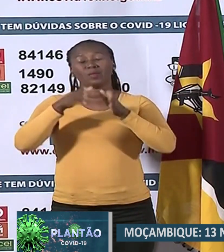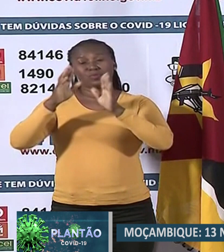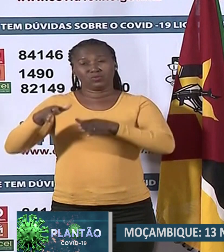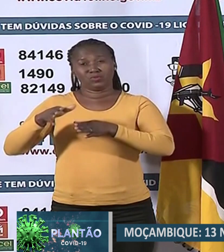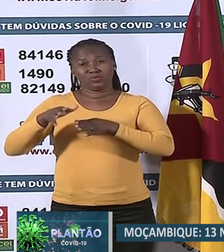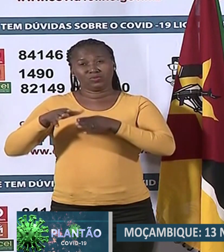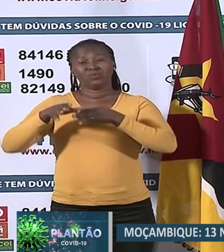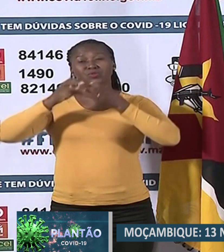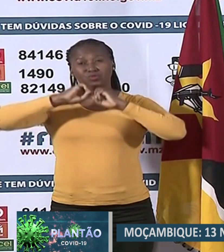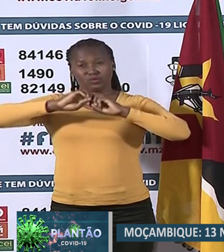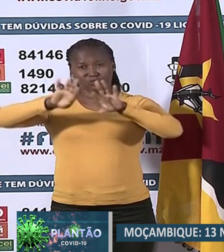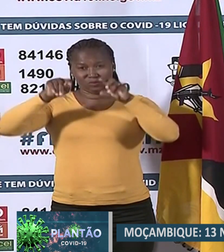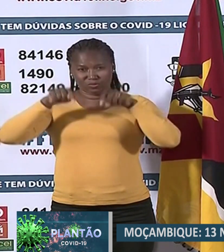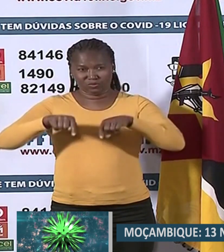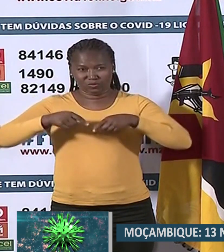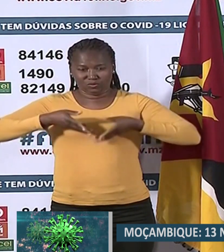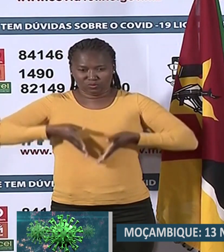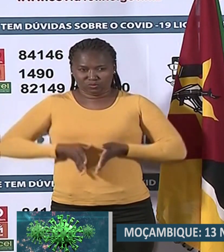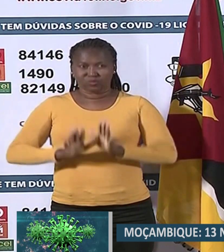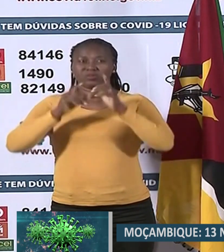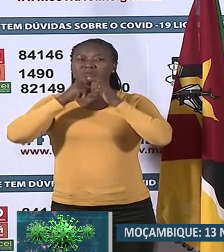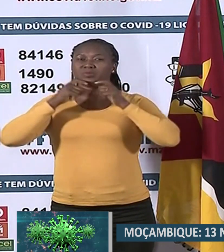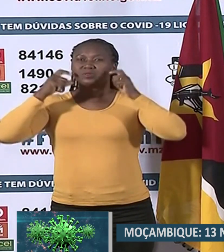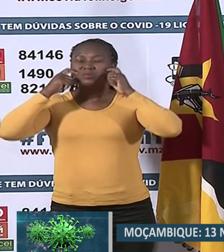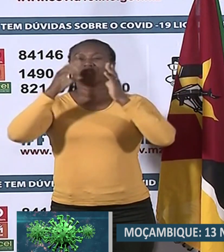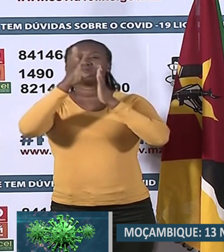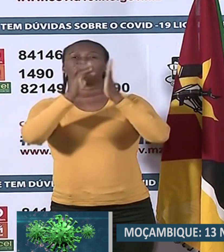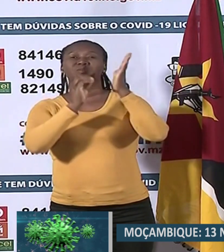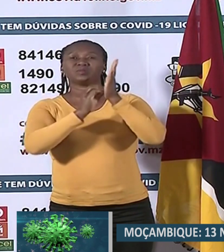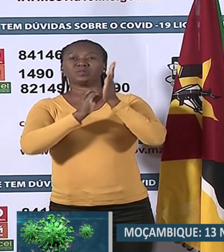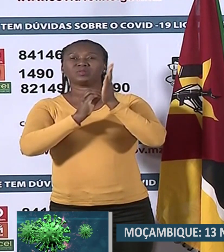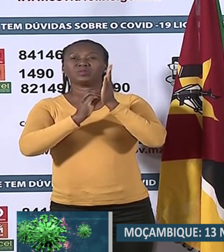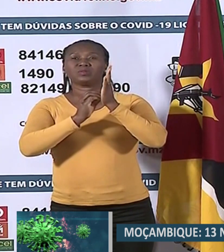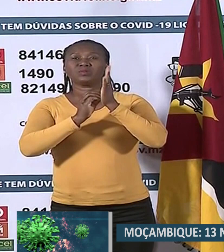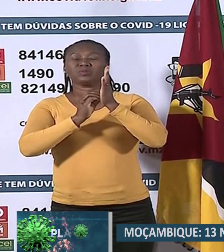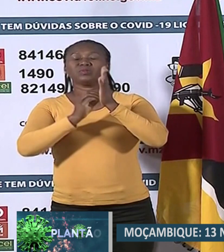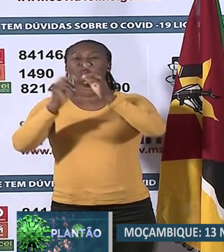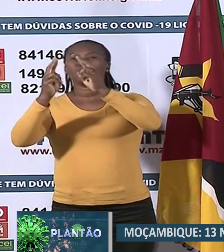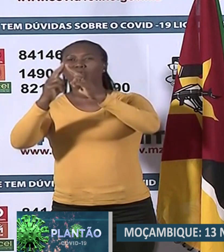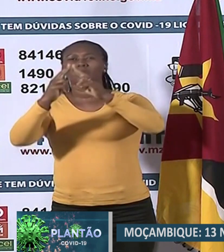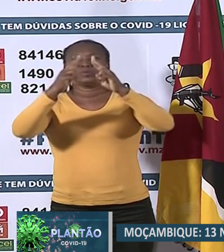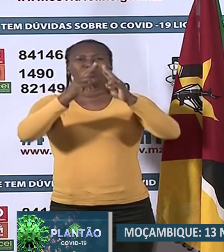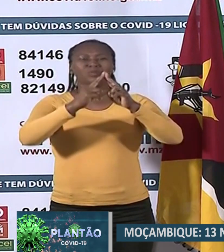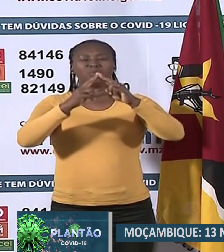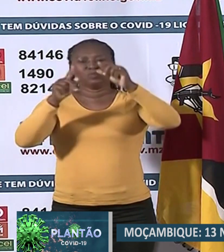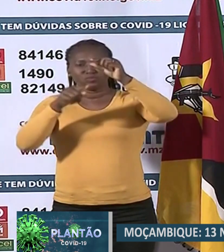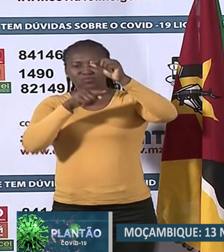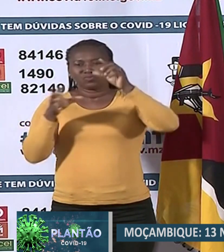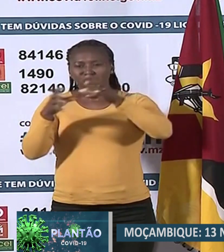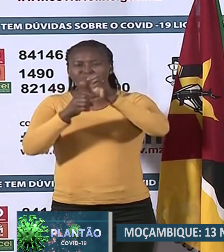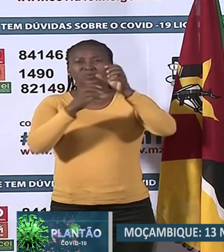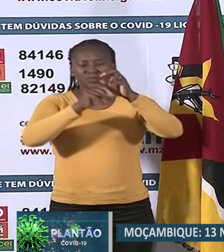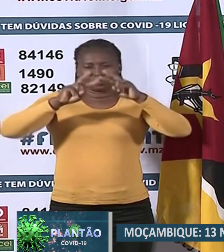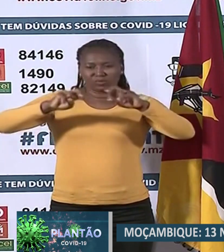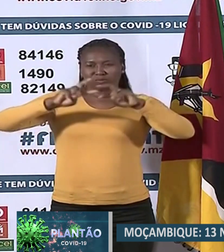de nacionalidade moçambicana e são resultados de rastreio de contactos e vigilância ativa nas